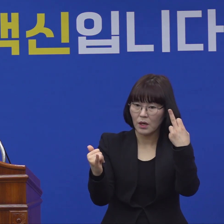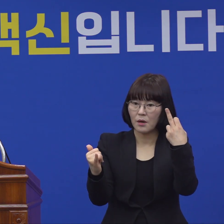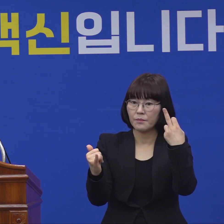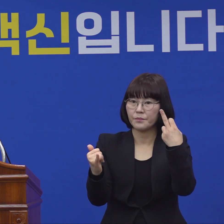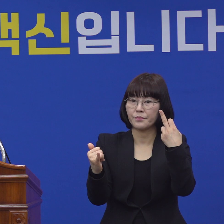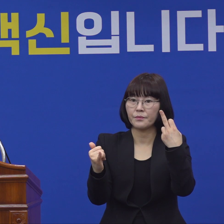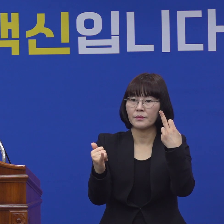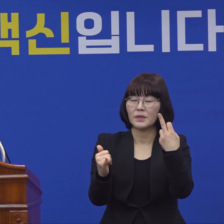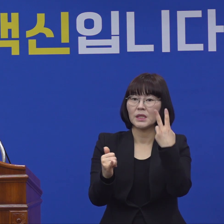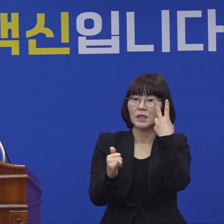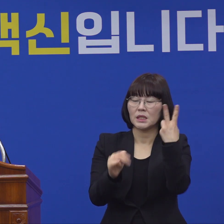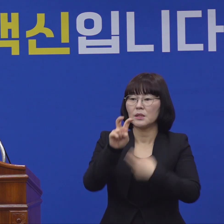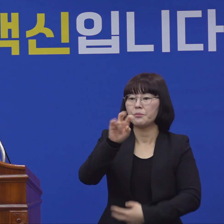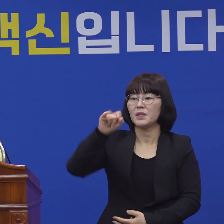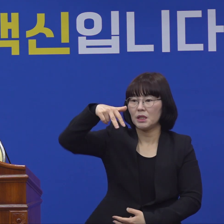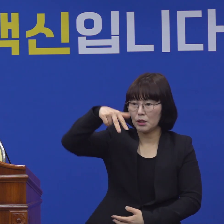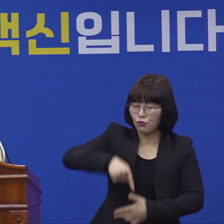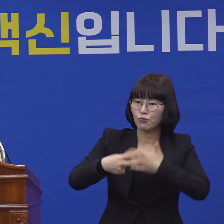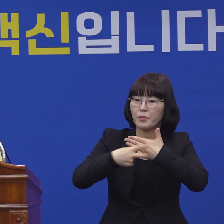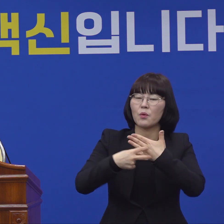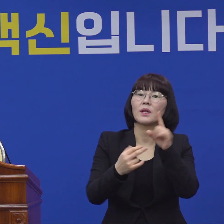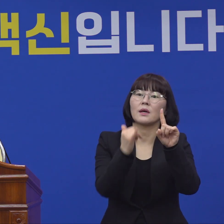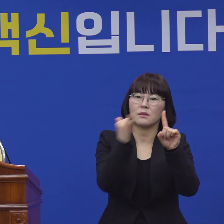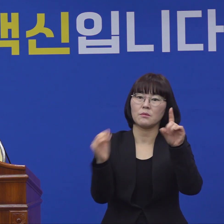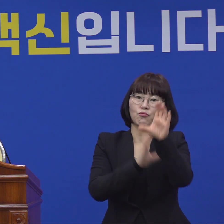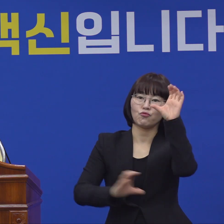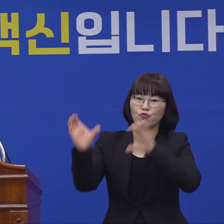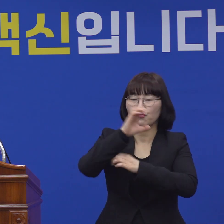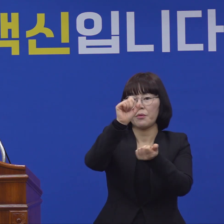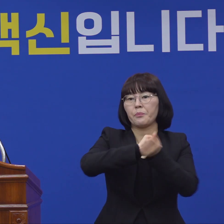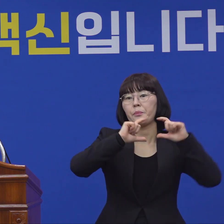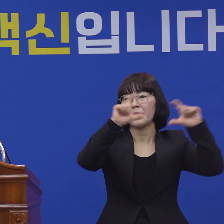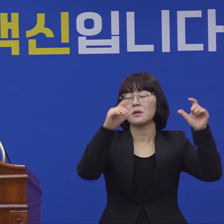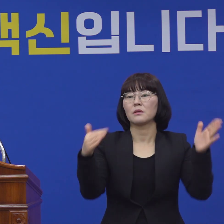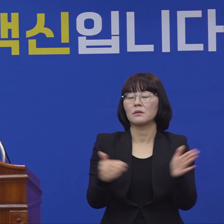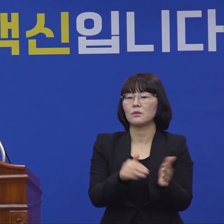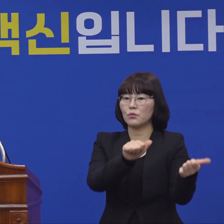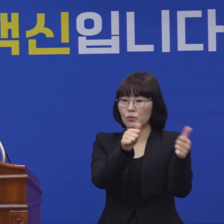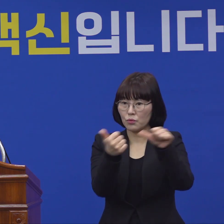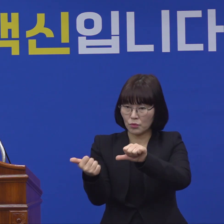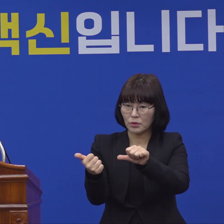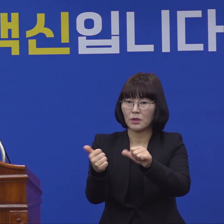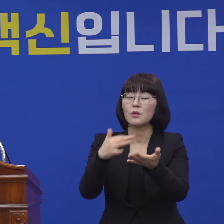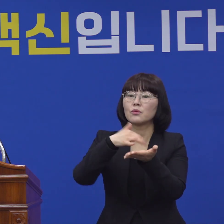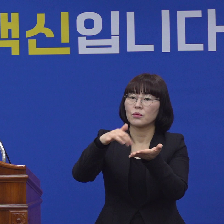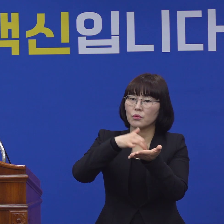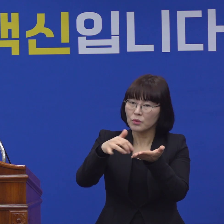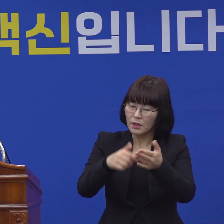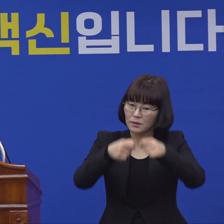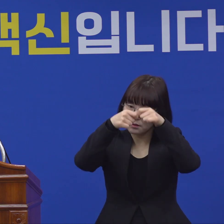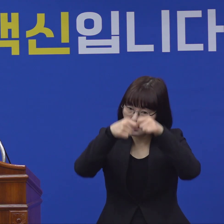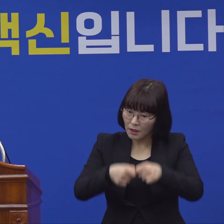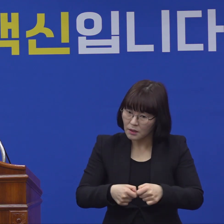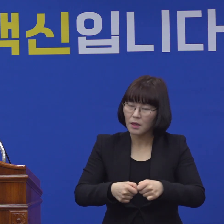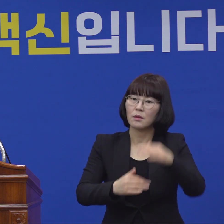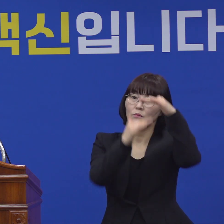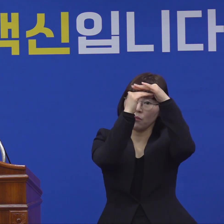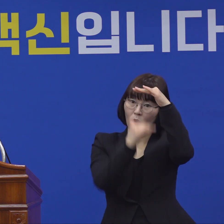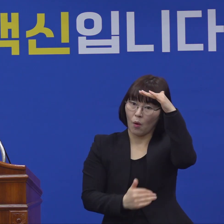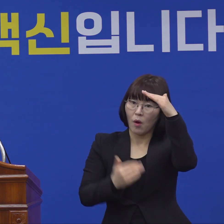제2미주병원에서 1명이 추가로 발생하였습니다. 사망자 현황과 상세한 환자의